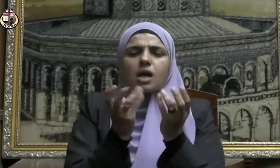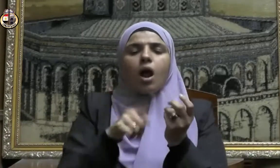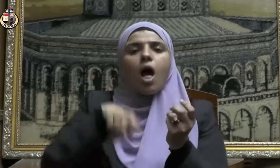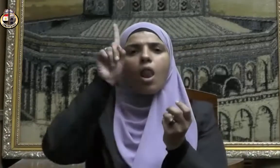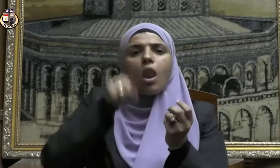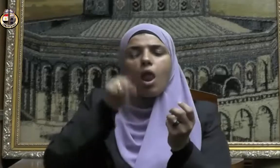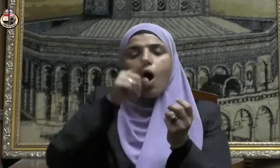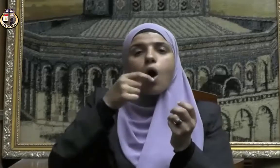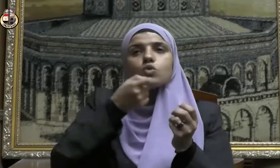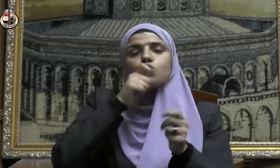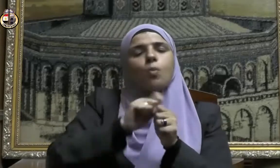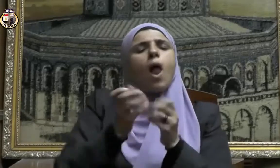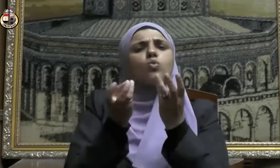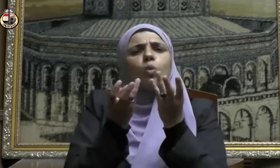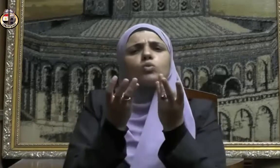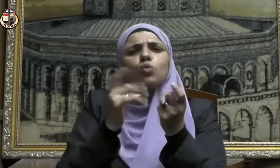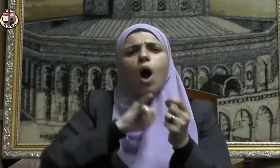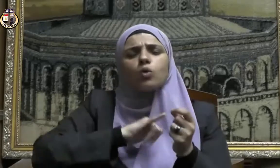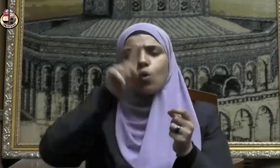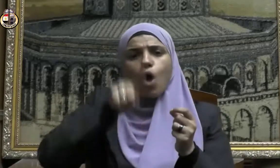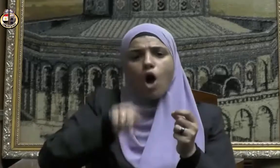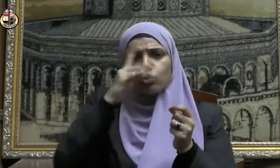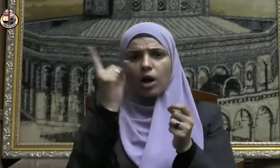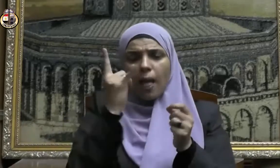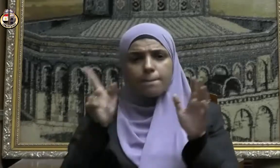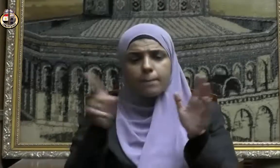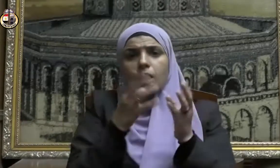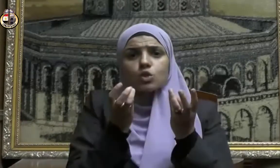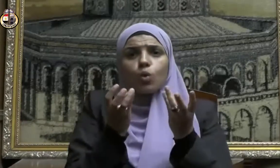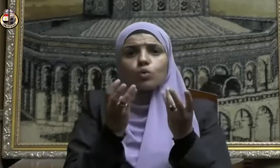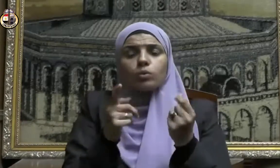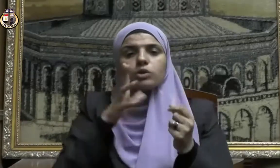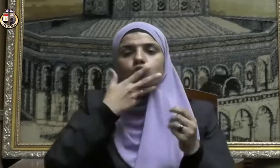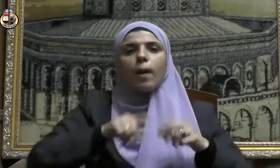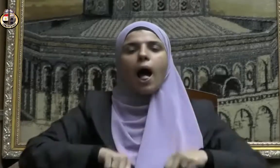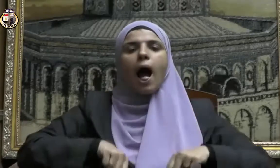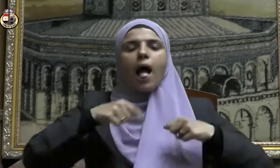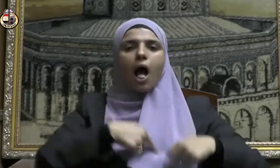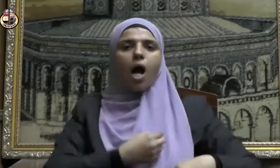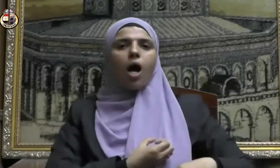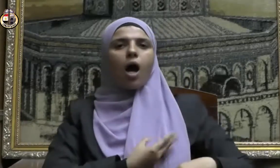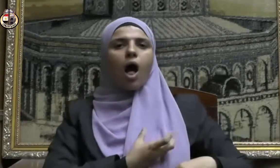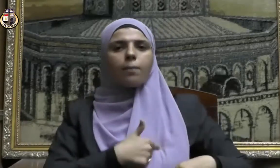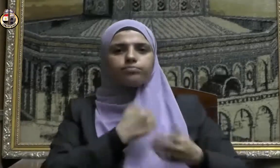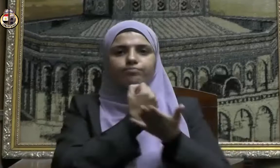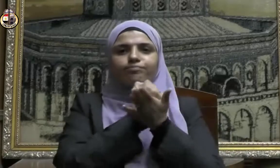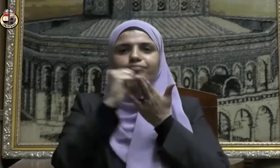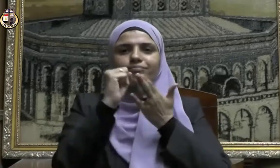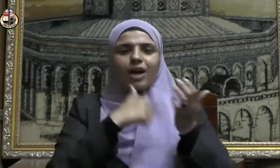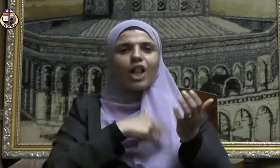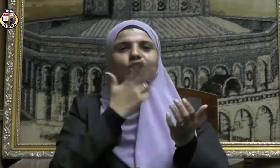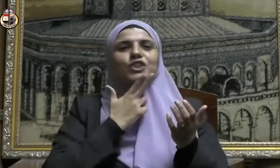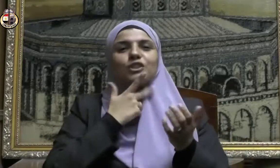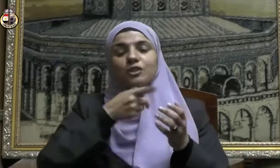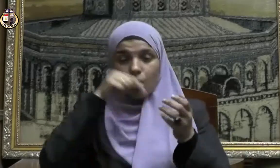وجل في هذه الأيام فالذكر حياة القلوب وبه تتحقق